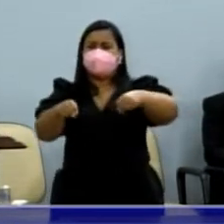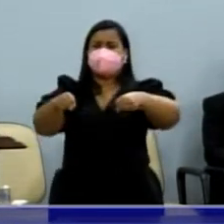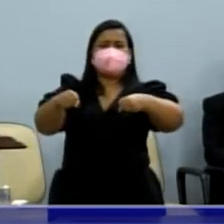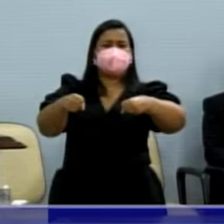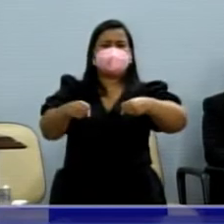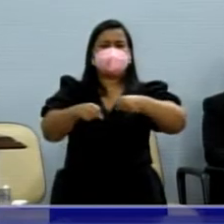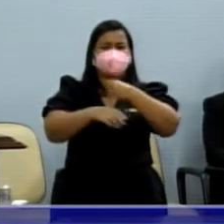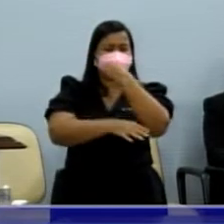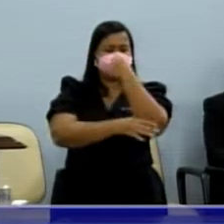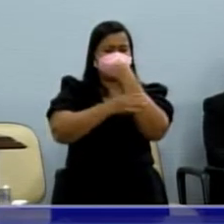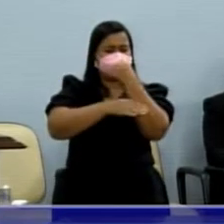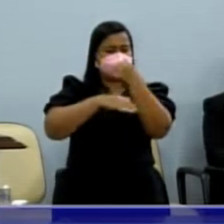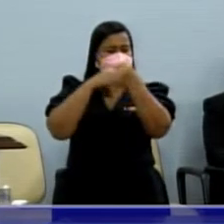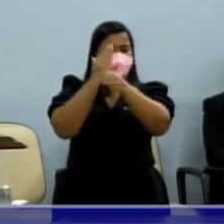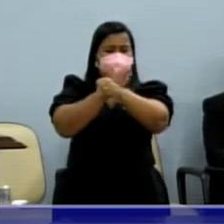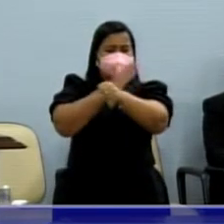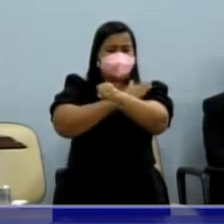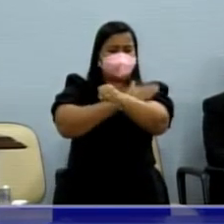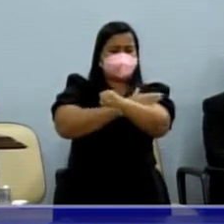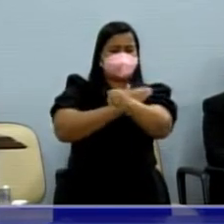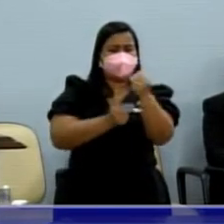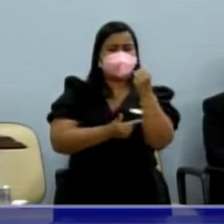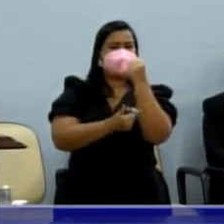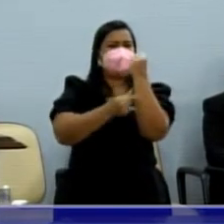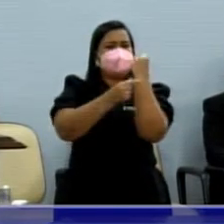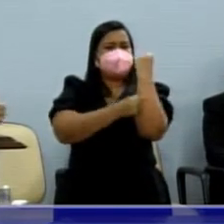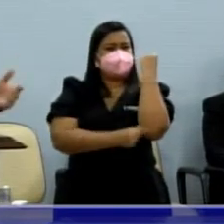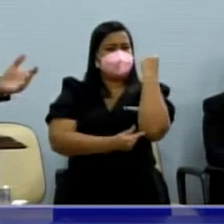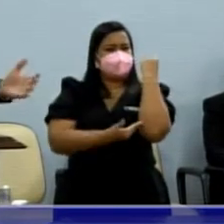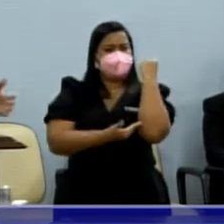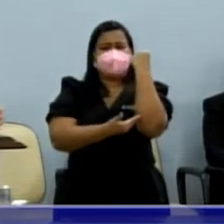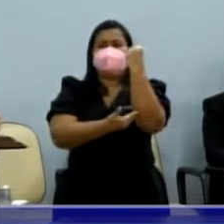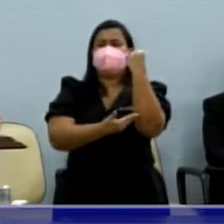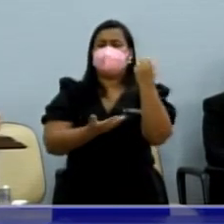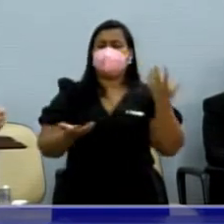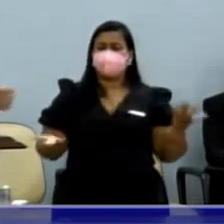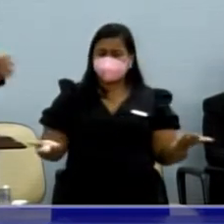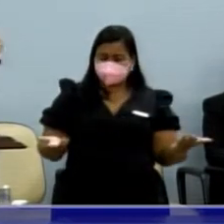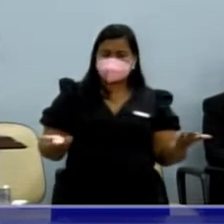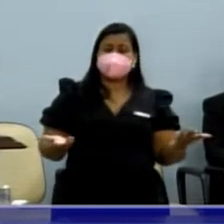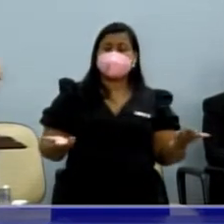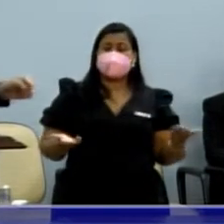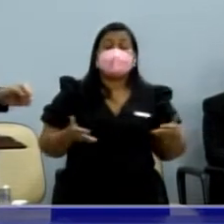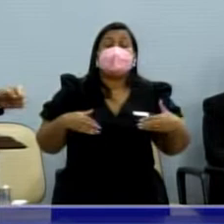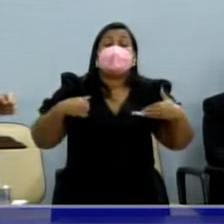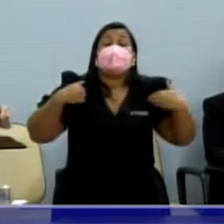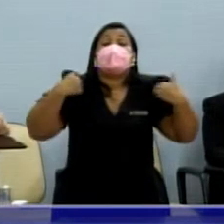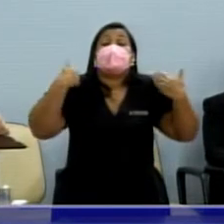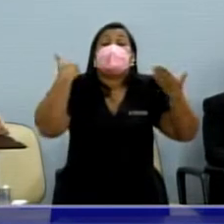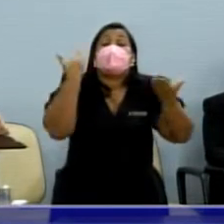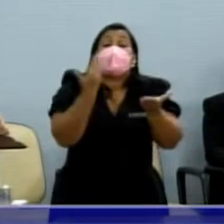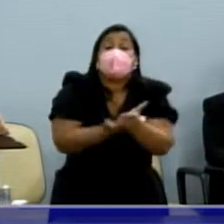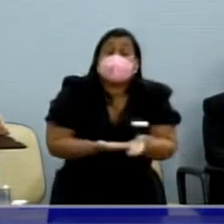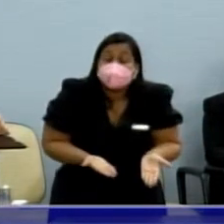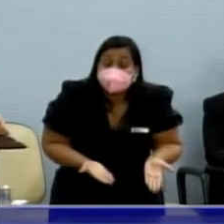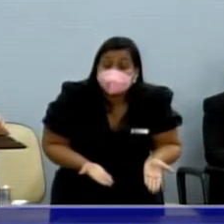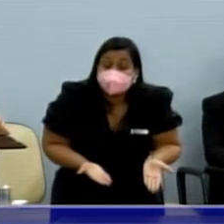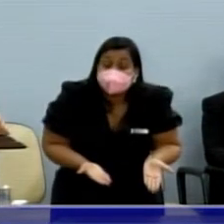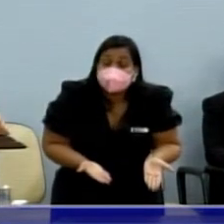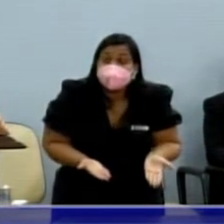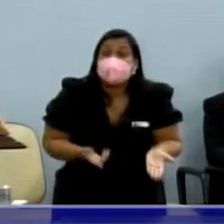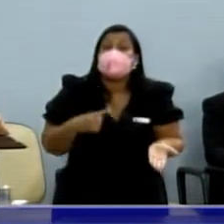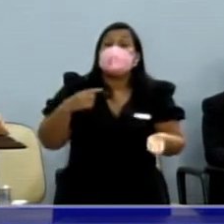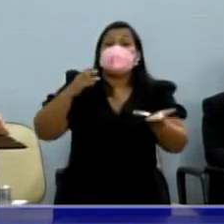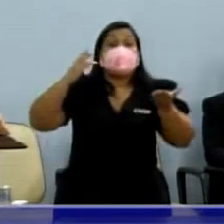múltiplas ali, expostas, falei, meu Deus, até quando? Até que fomos